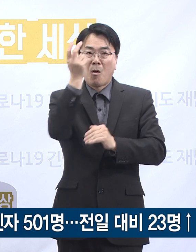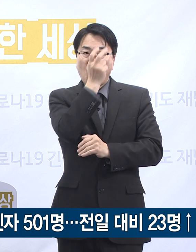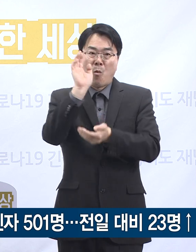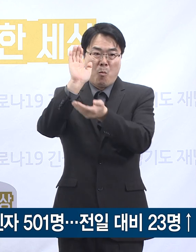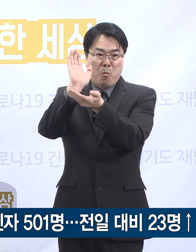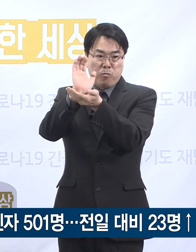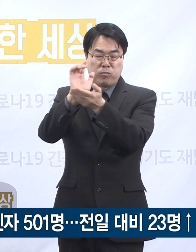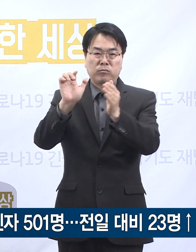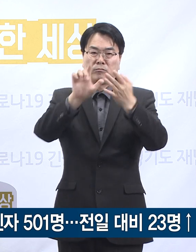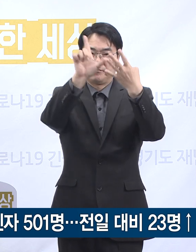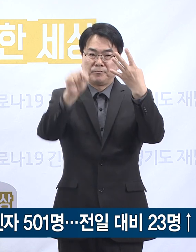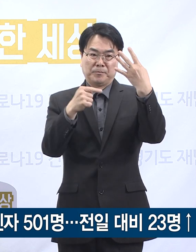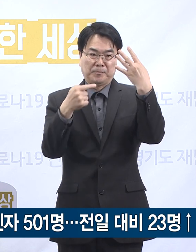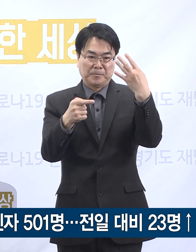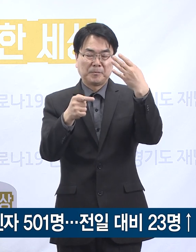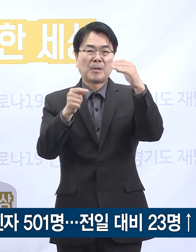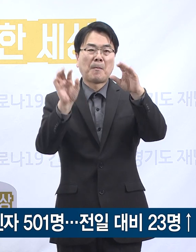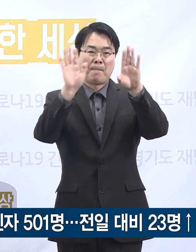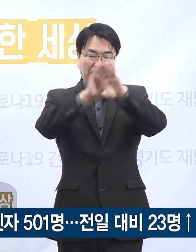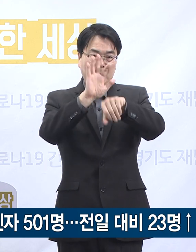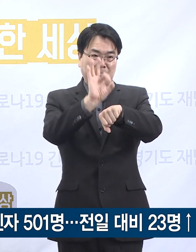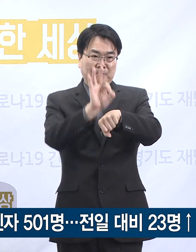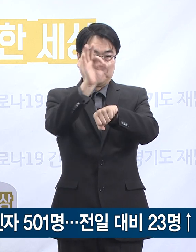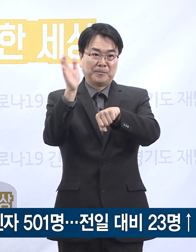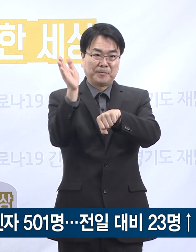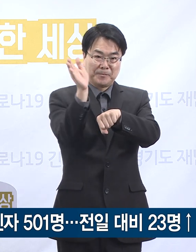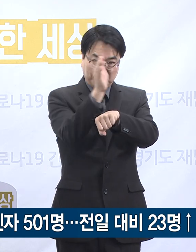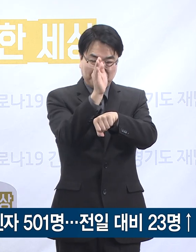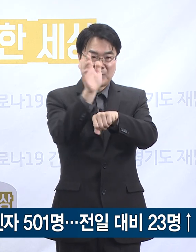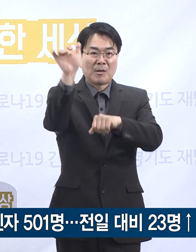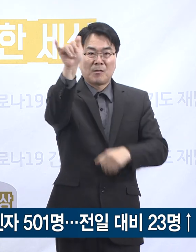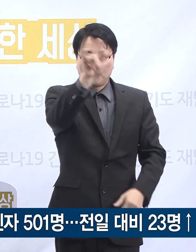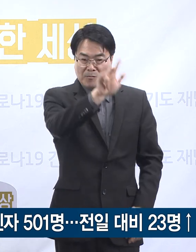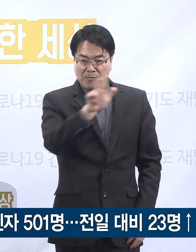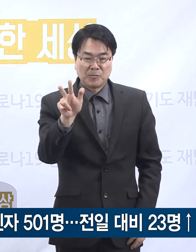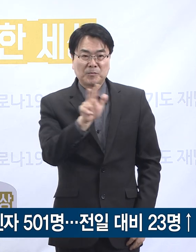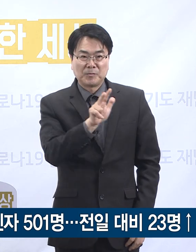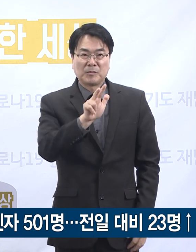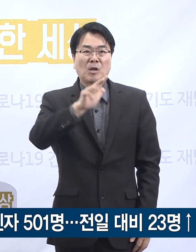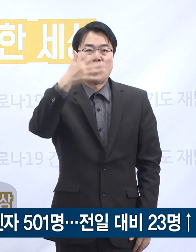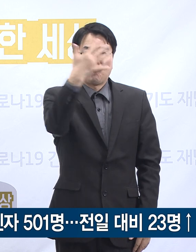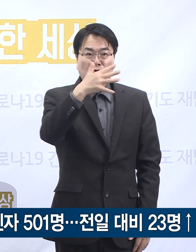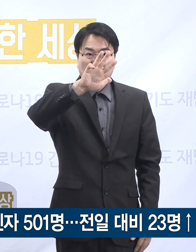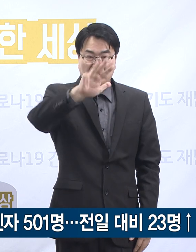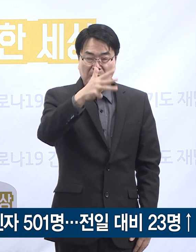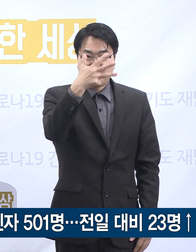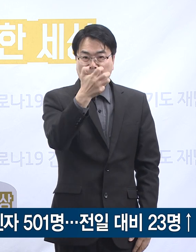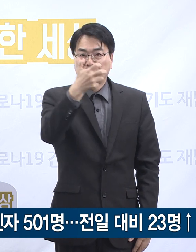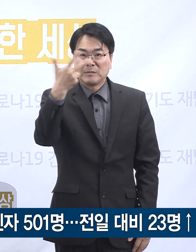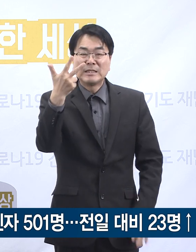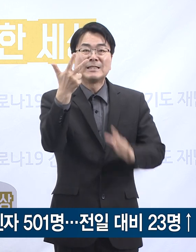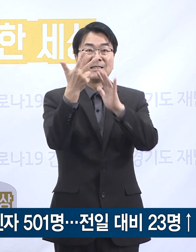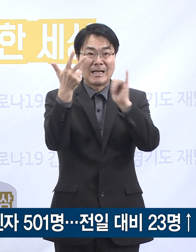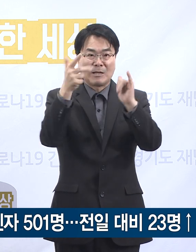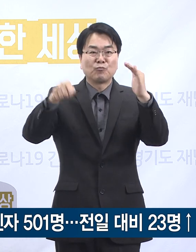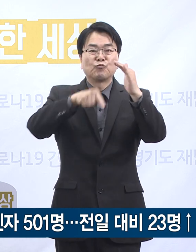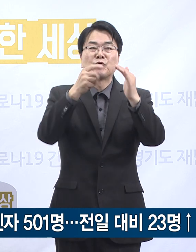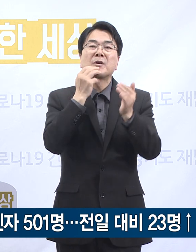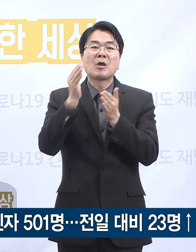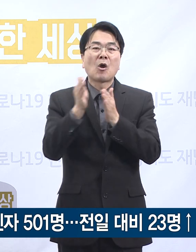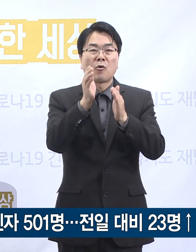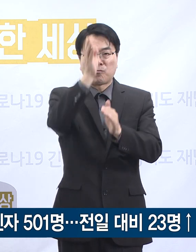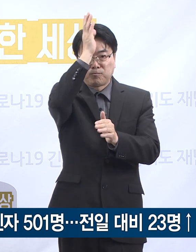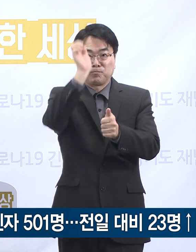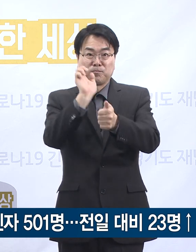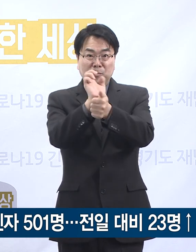4월 1일 0시 기준 전국의 확진자 수는 총 9,887명이며 이 중 경기도 확진자 수는